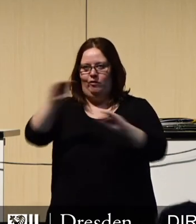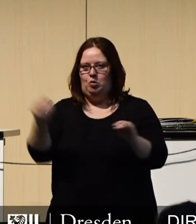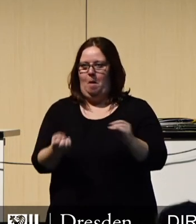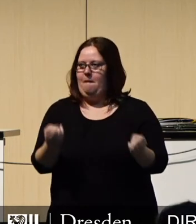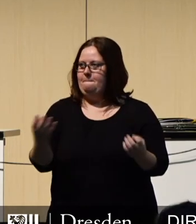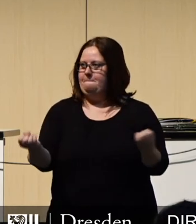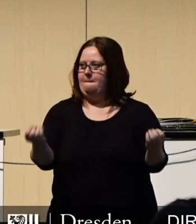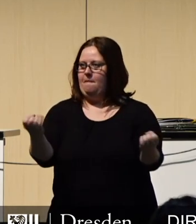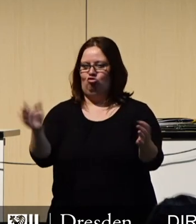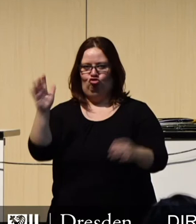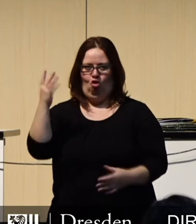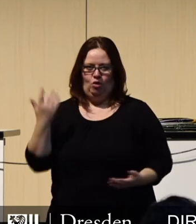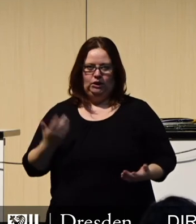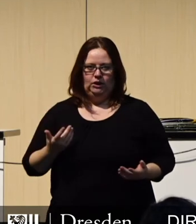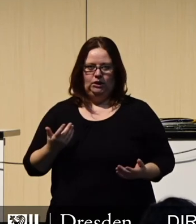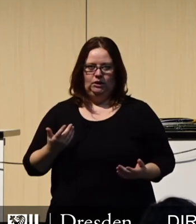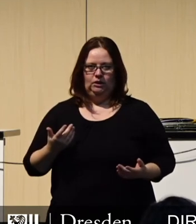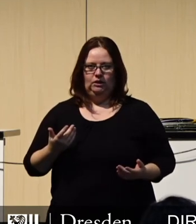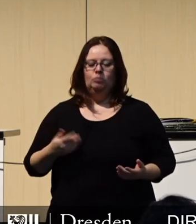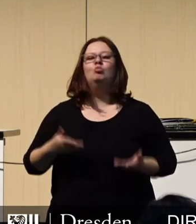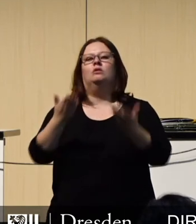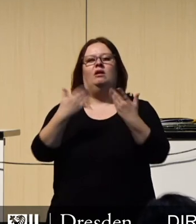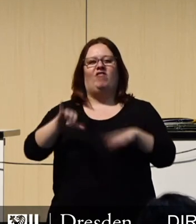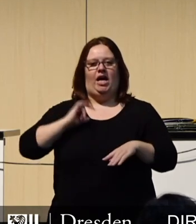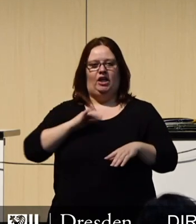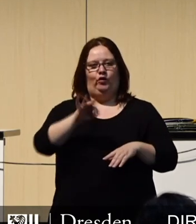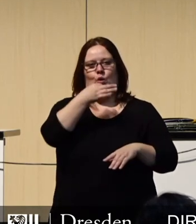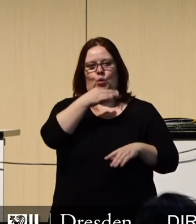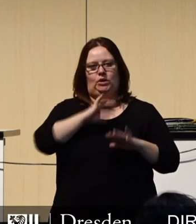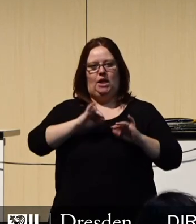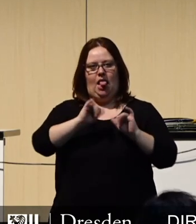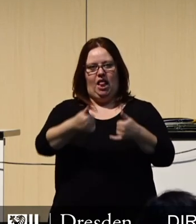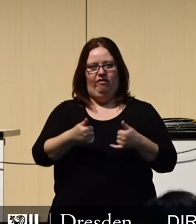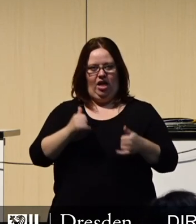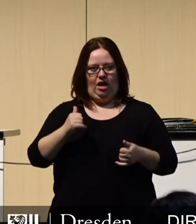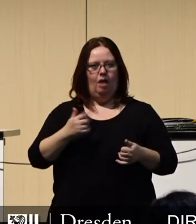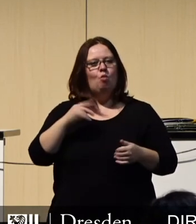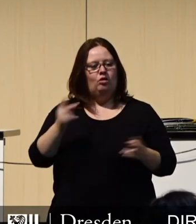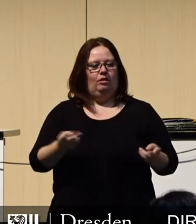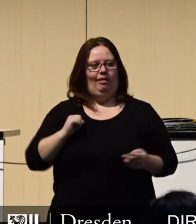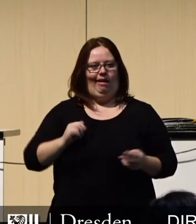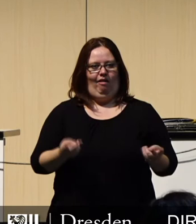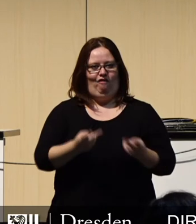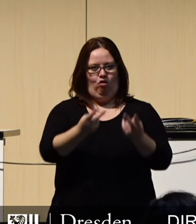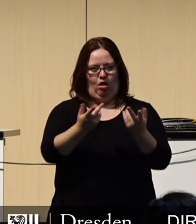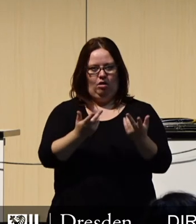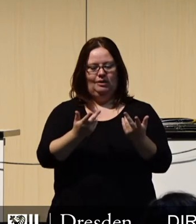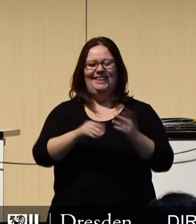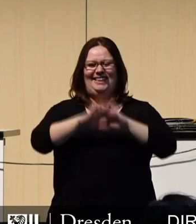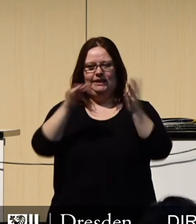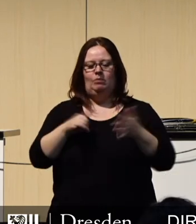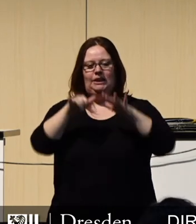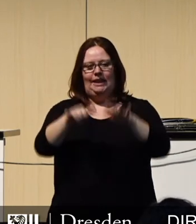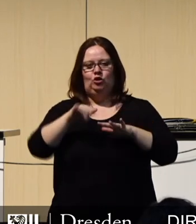getrieben haben. Bei der Förderung freier Träger der Jugendhilfe haben wir 2019 im Ergebnis 16